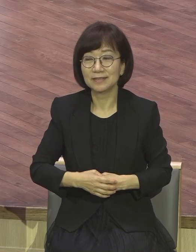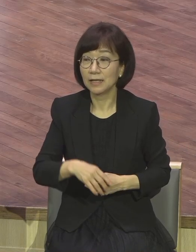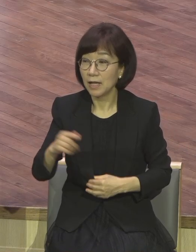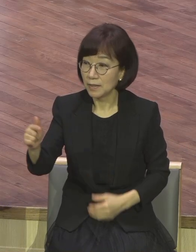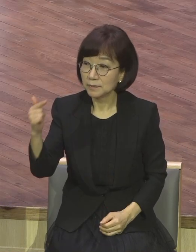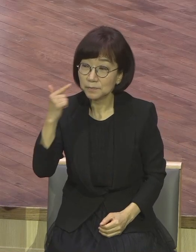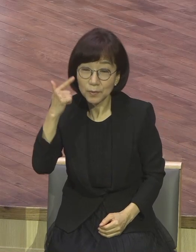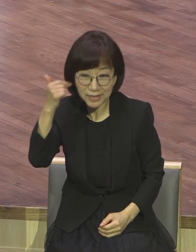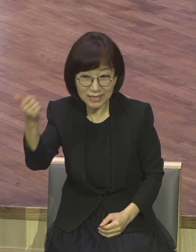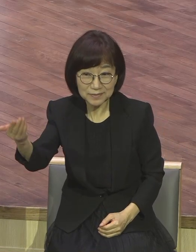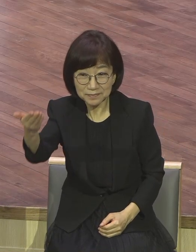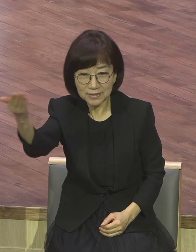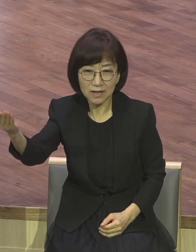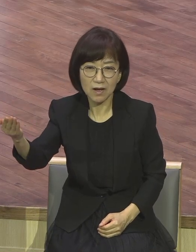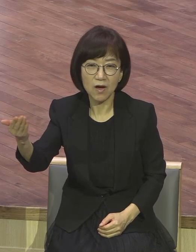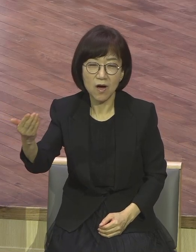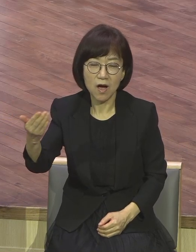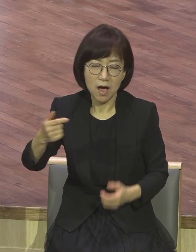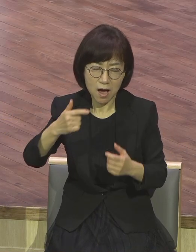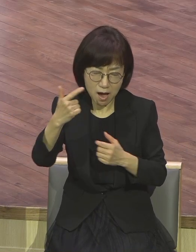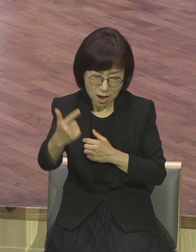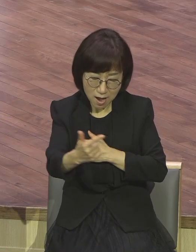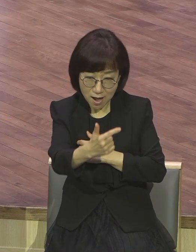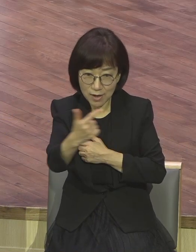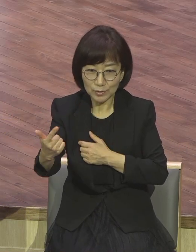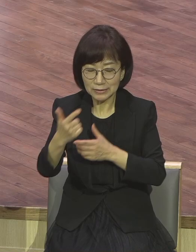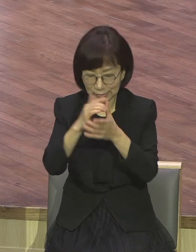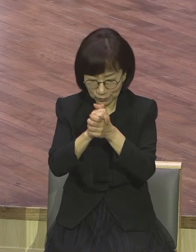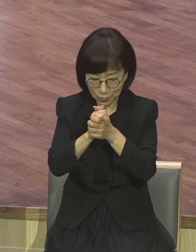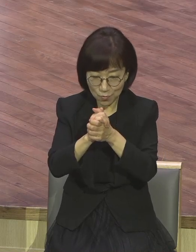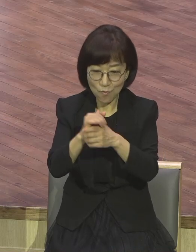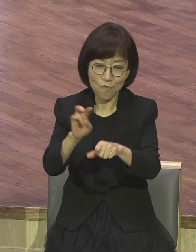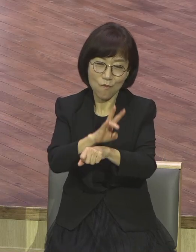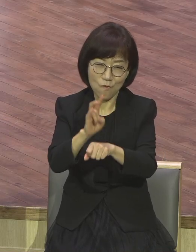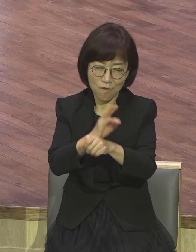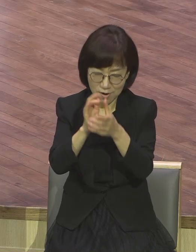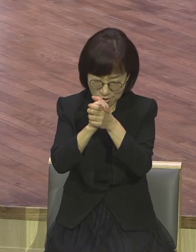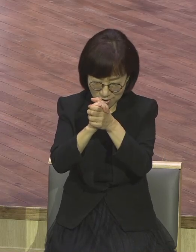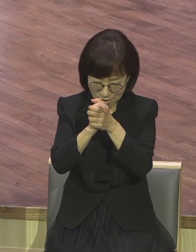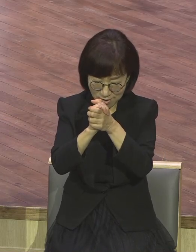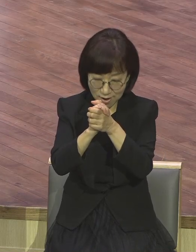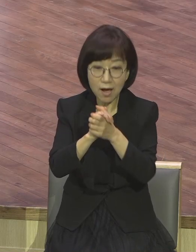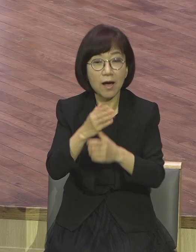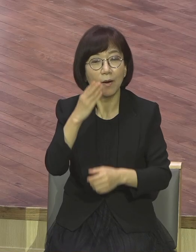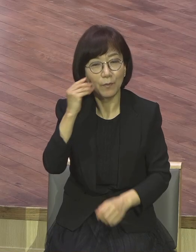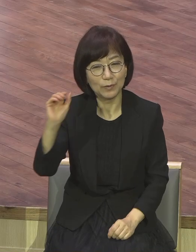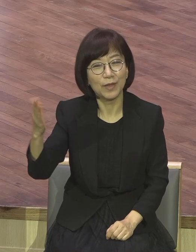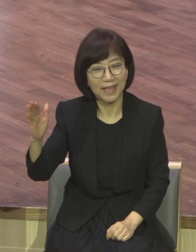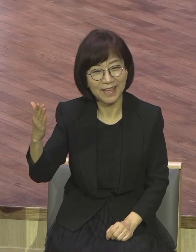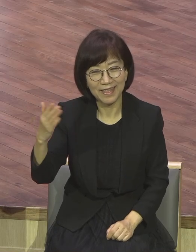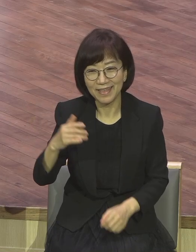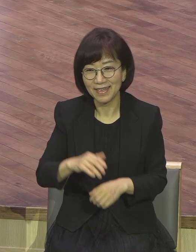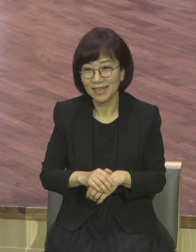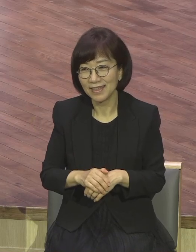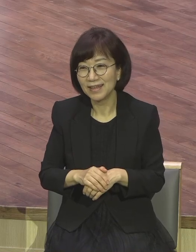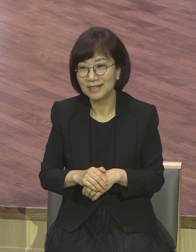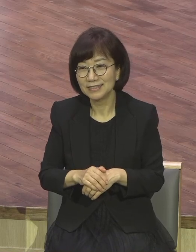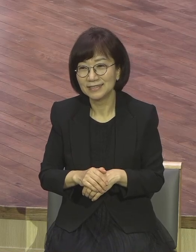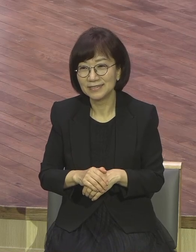전부 기도 전부 불신 영혼들 저 24시 무시로 기도하게 되죠. 하나님 저 영혼 저 불상한 저 영혼 전부 현장 뛰다